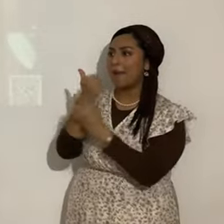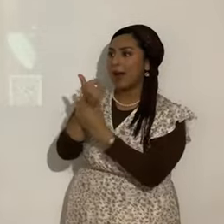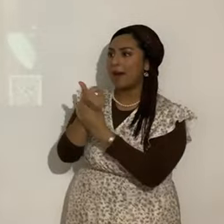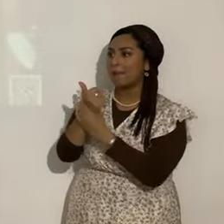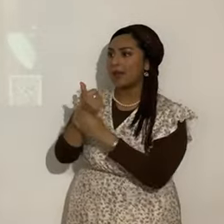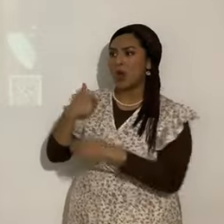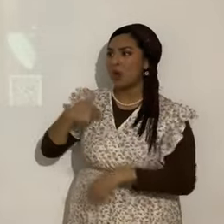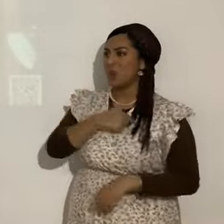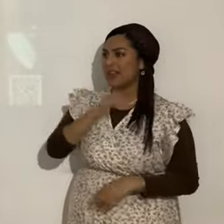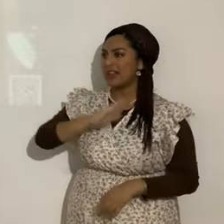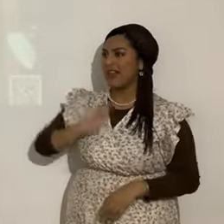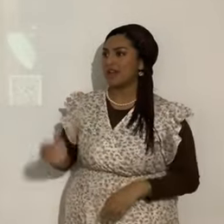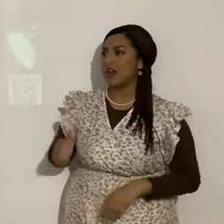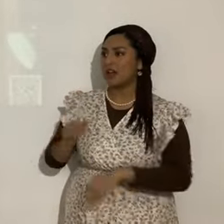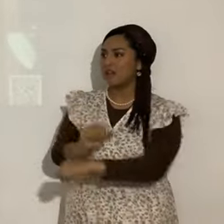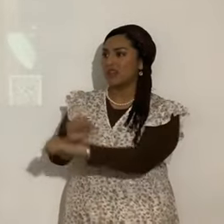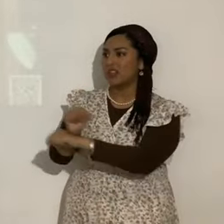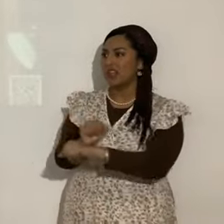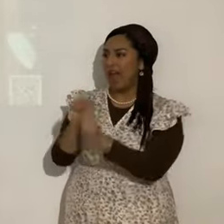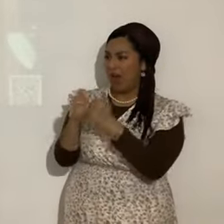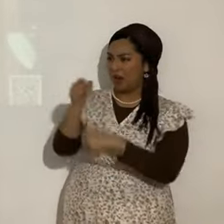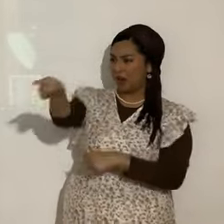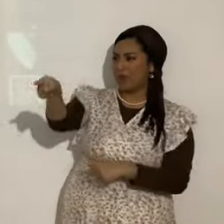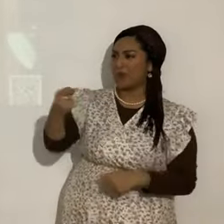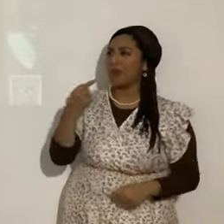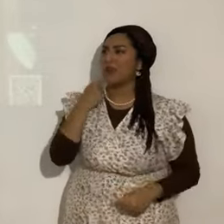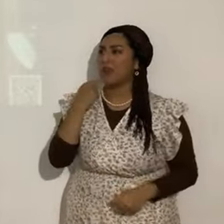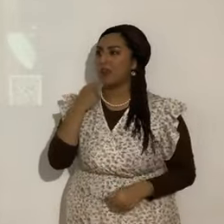esclavos de nadie. ¿Cómo dices tú? ¿Seréis libres?